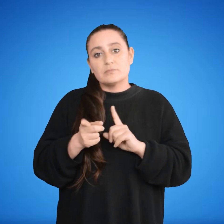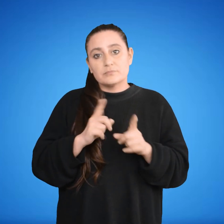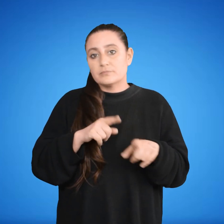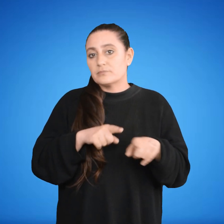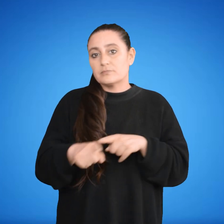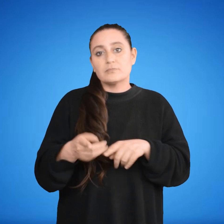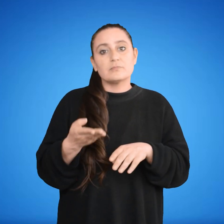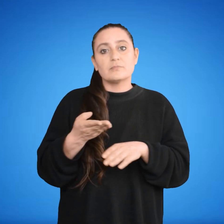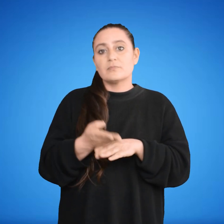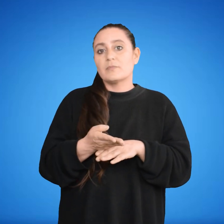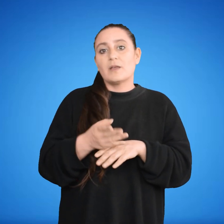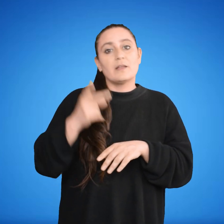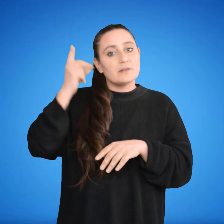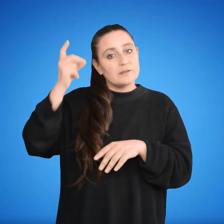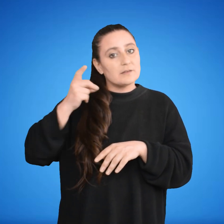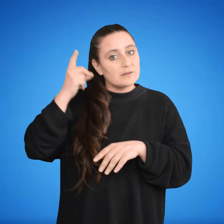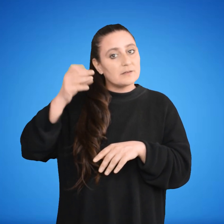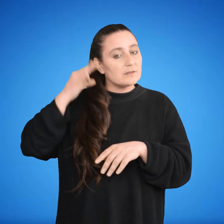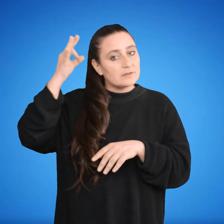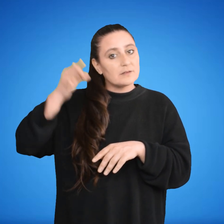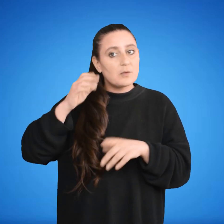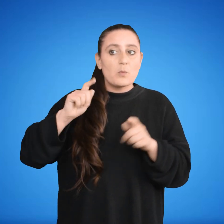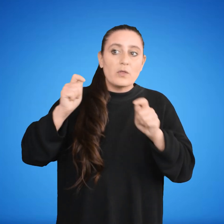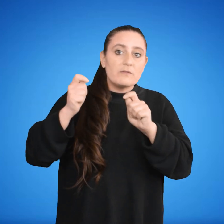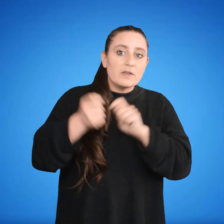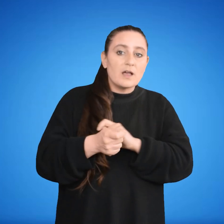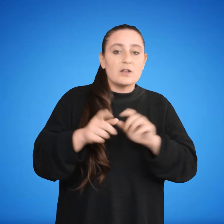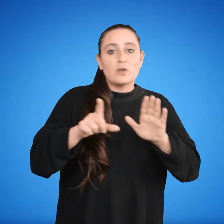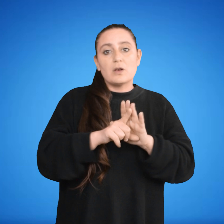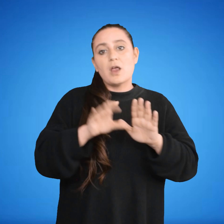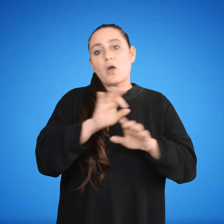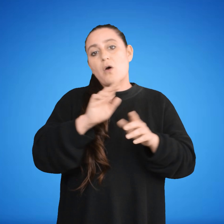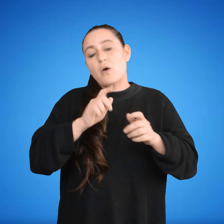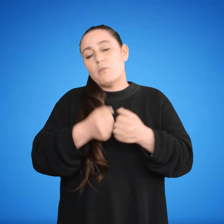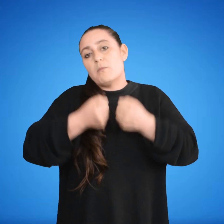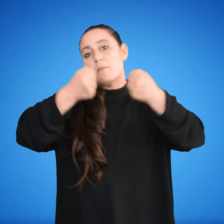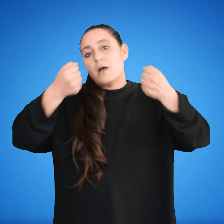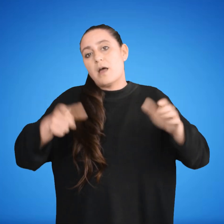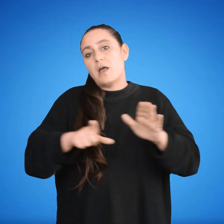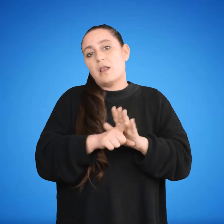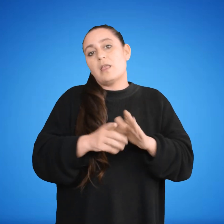directamente del Poder Legislativo modificaciones o ampliaciones de la Ley Orgánica de los Gobiernos Departamentales.